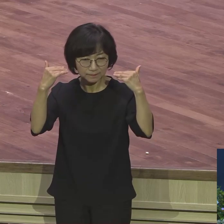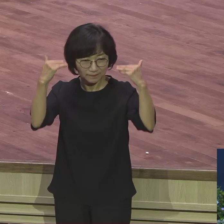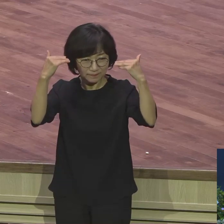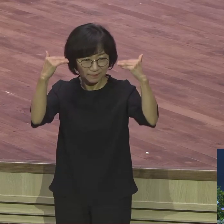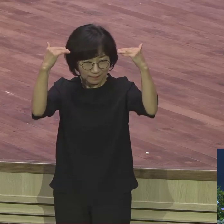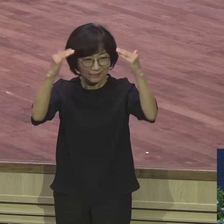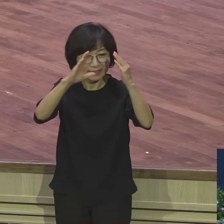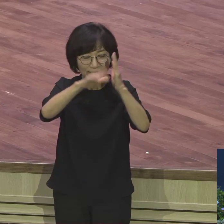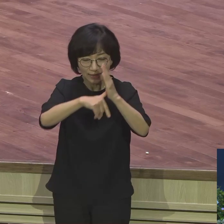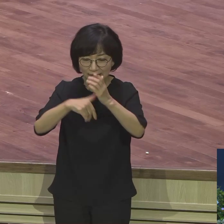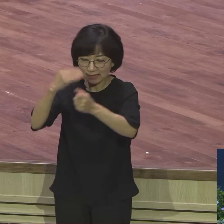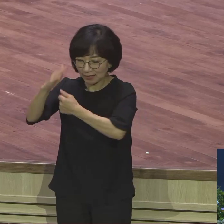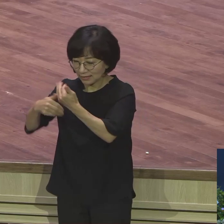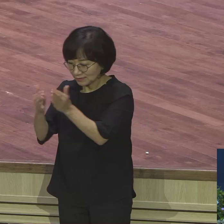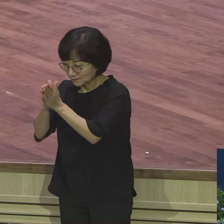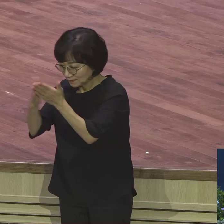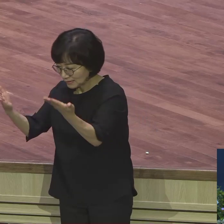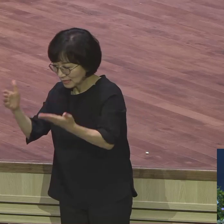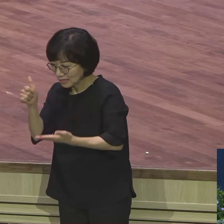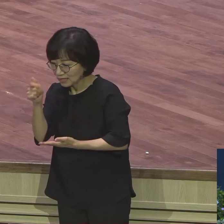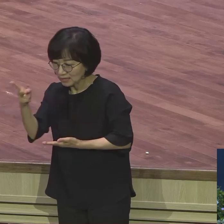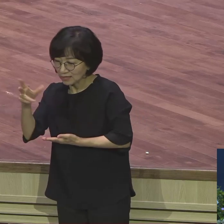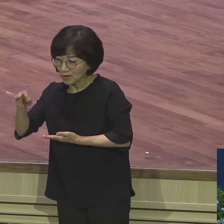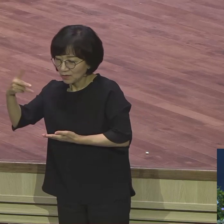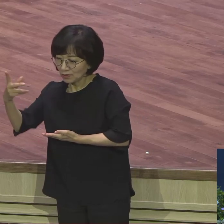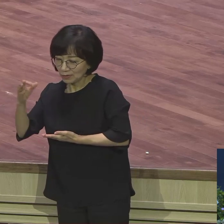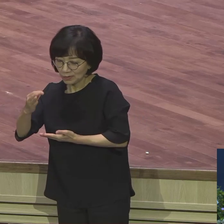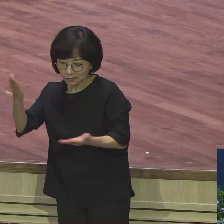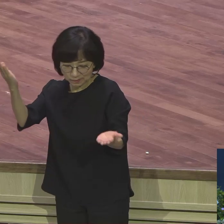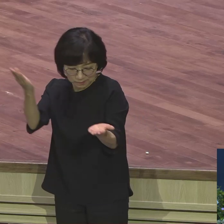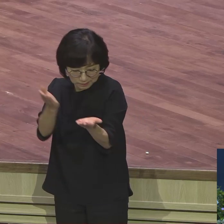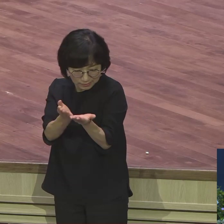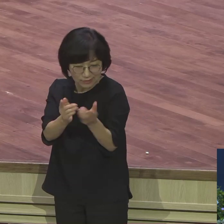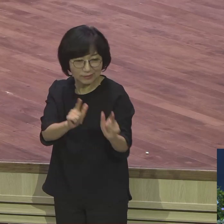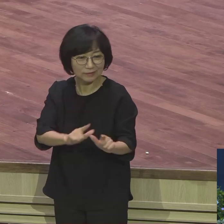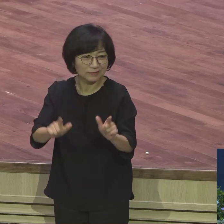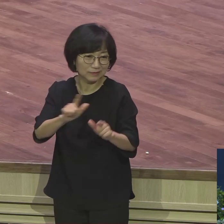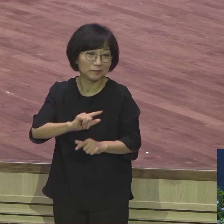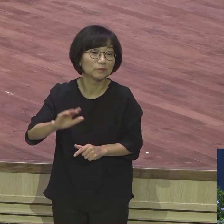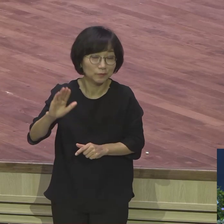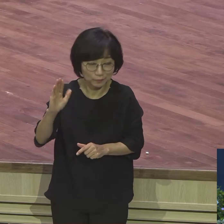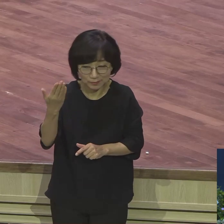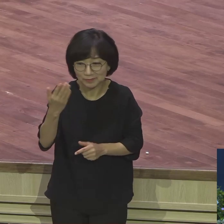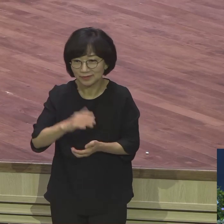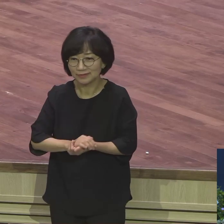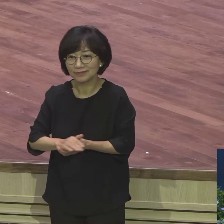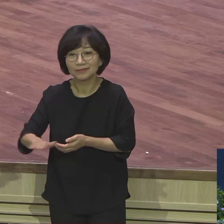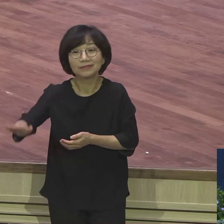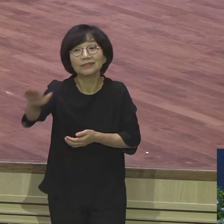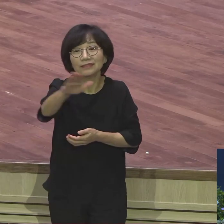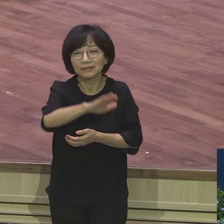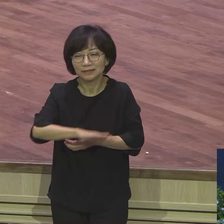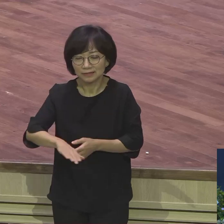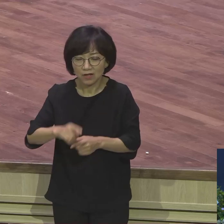형통의 삶을 살게 된다 우리 영계전 성도들 이런 은약 성취의 증인으로서는